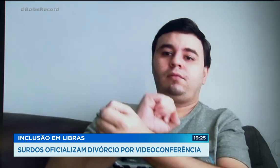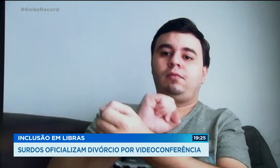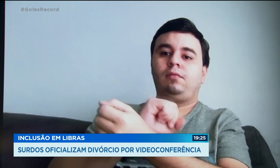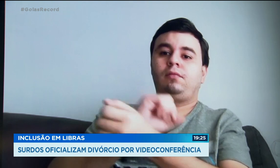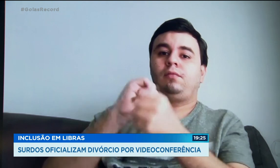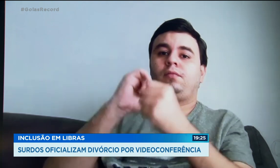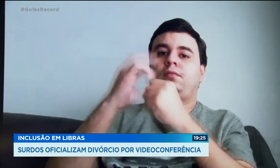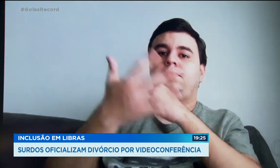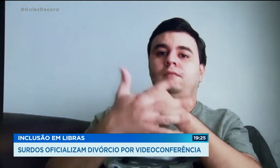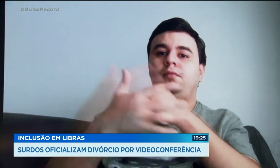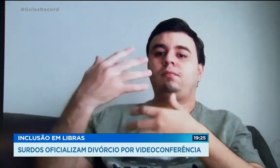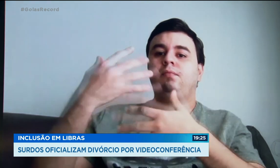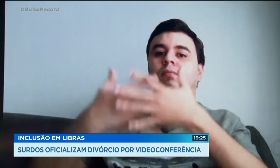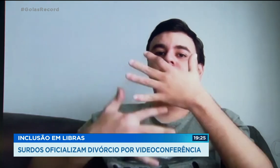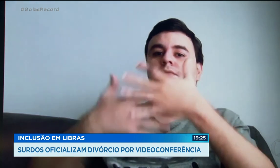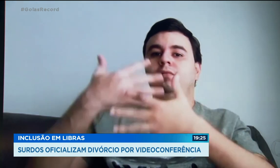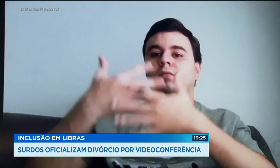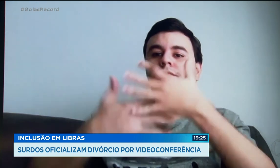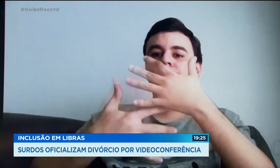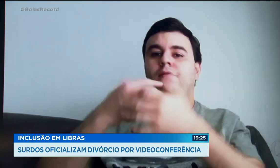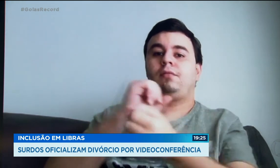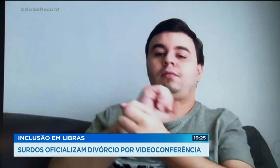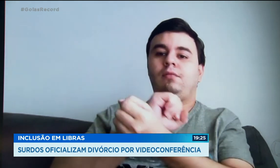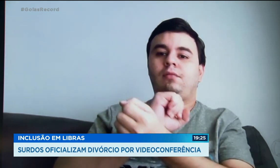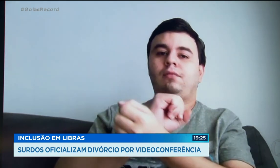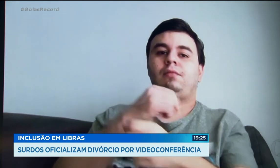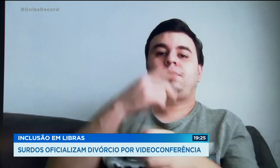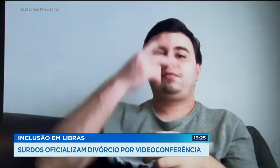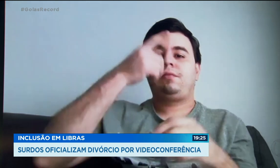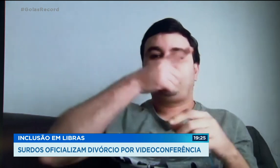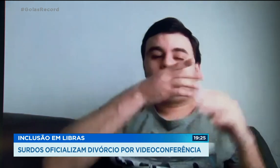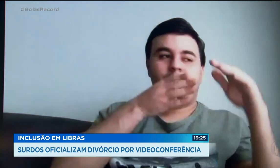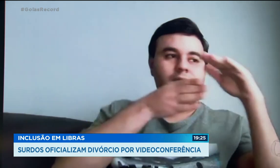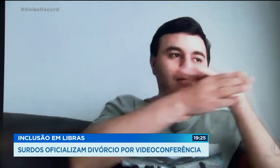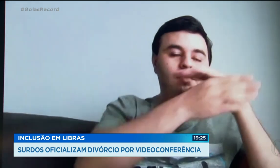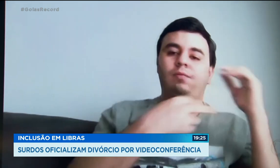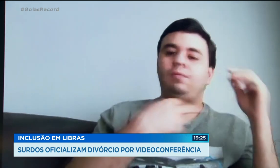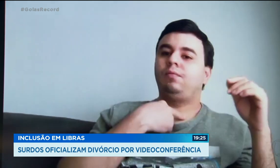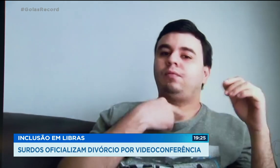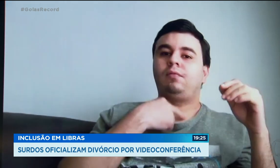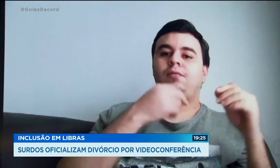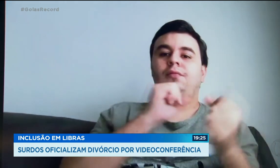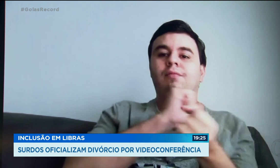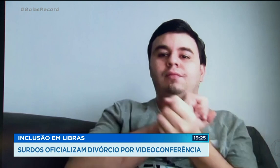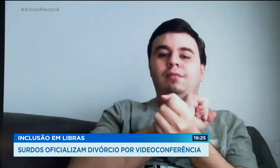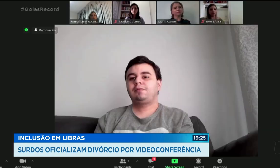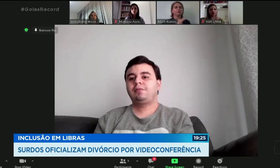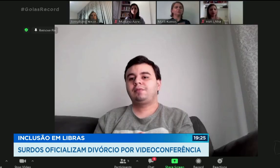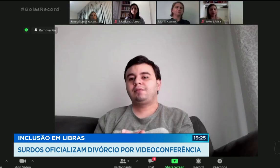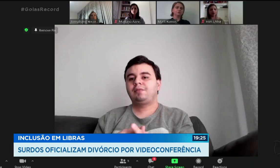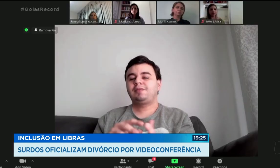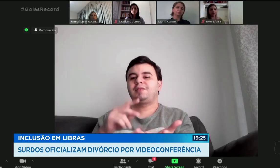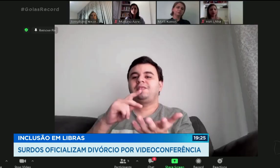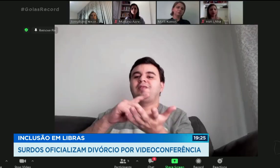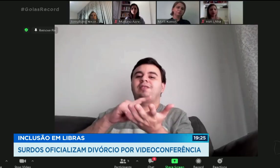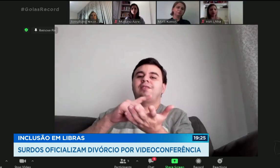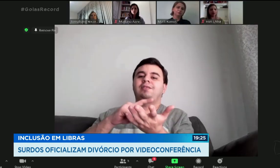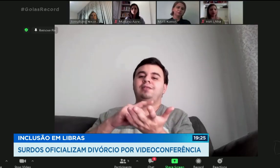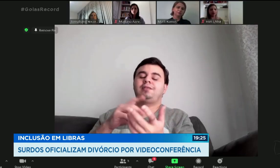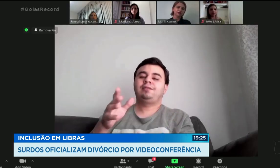profissionais que se comunicam na língua deles. Libras, a língua brasileira de sinais. Os dois são surdos. Ele